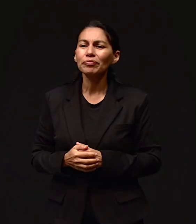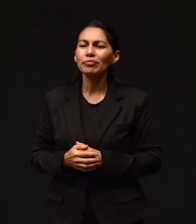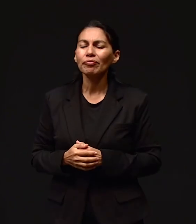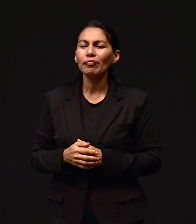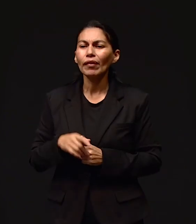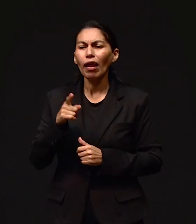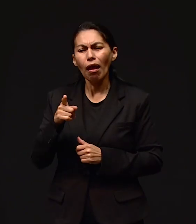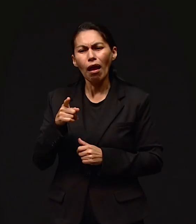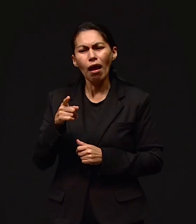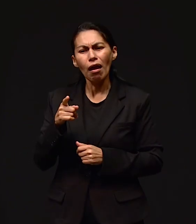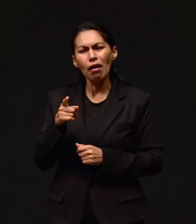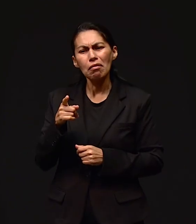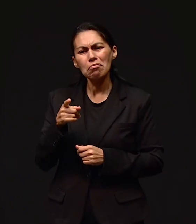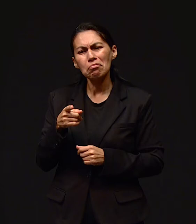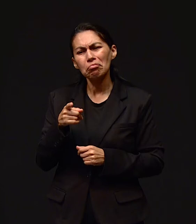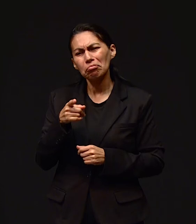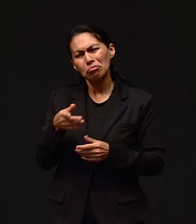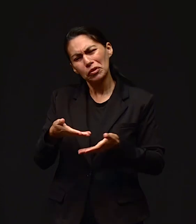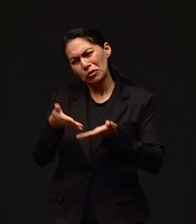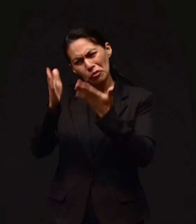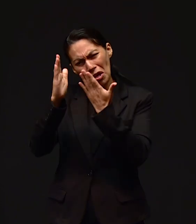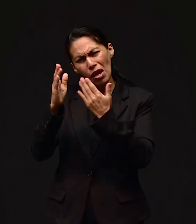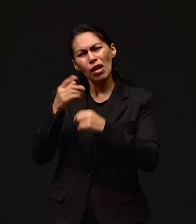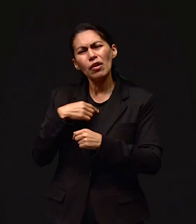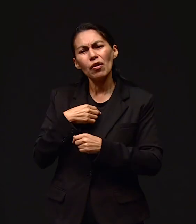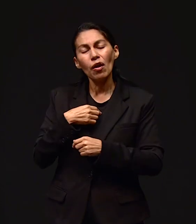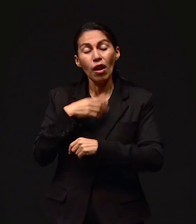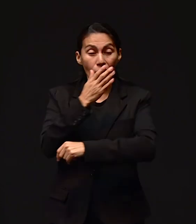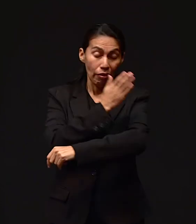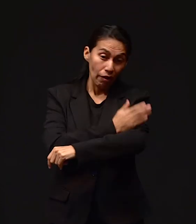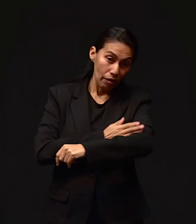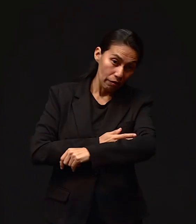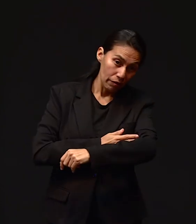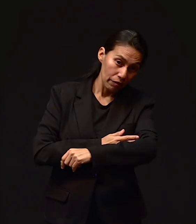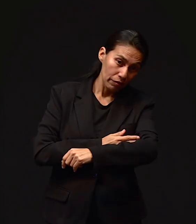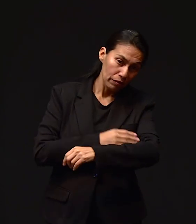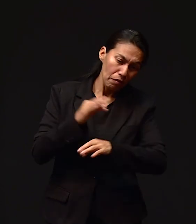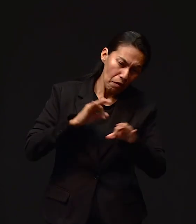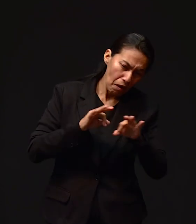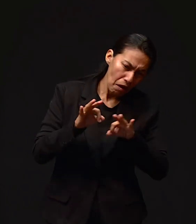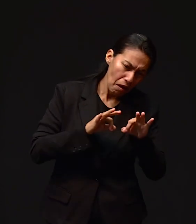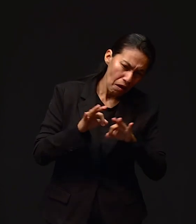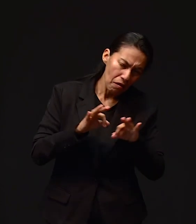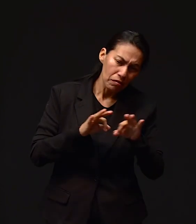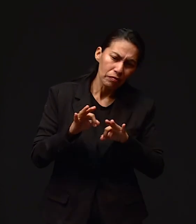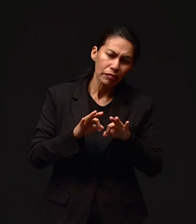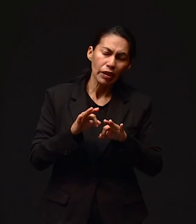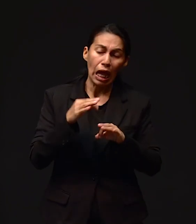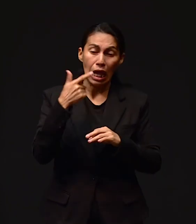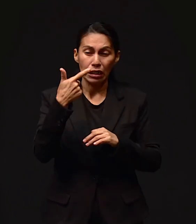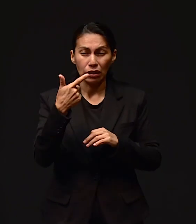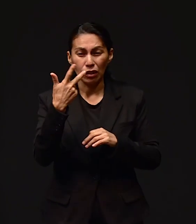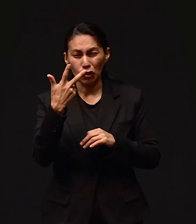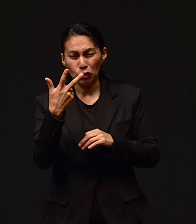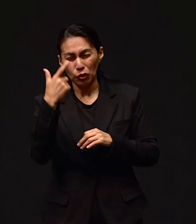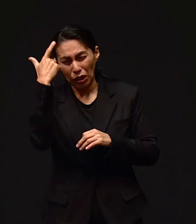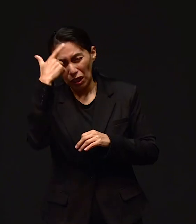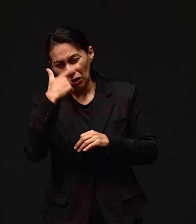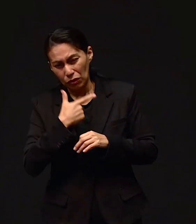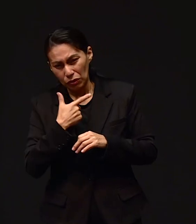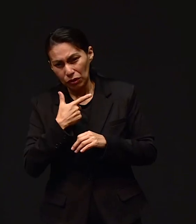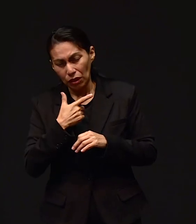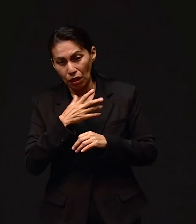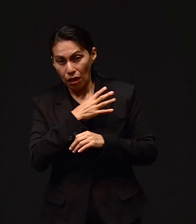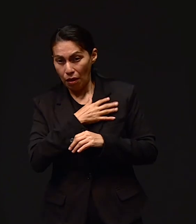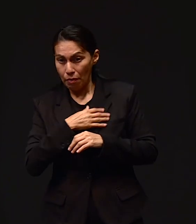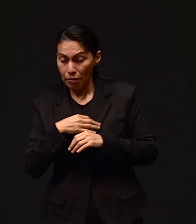Cuando se lo llevó, ya en la tarde yo me fui a trabajar, porque trabajaba en el turno en la tarde. Y ya eran como las 7, 8 de la noche,